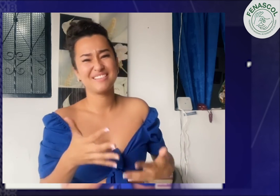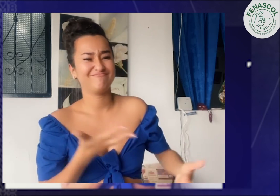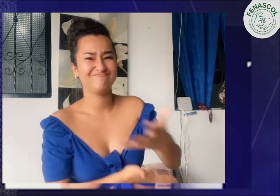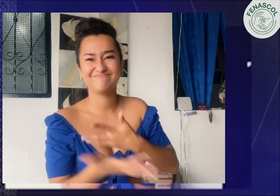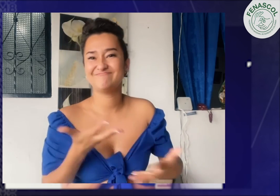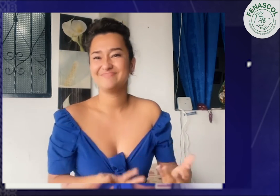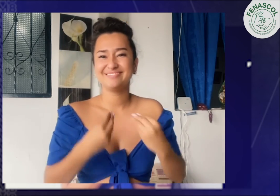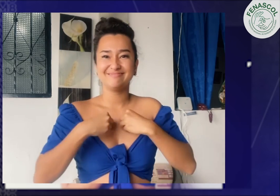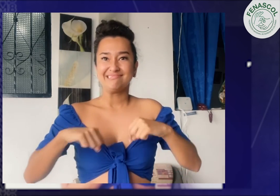bien